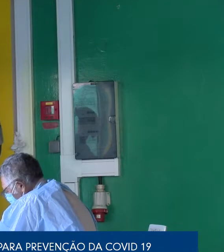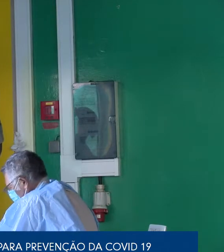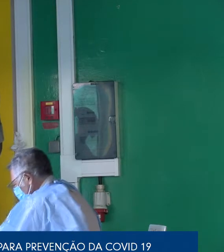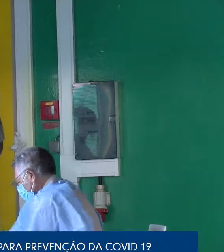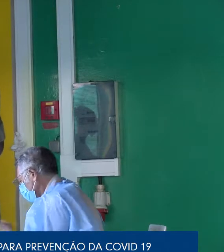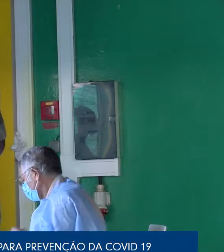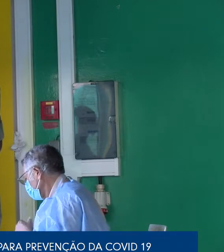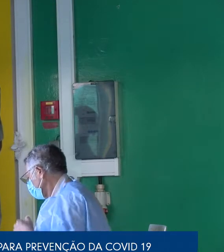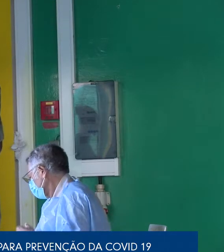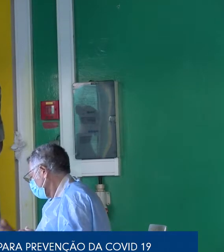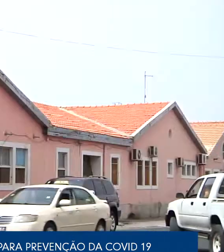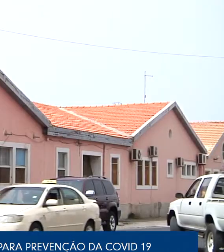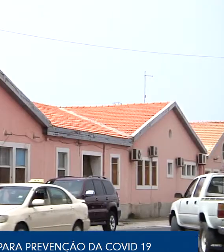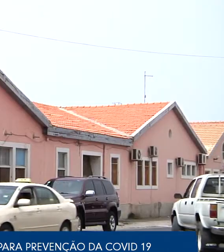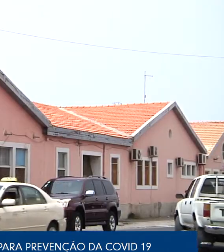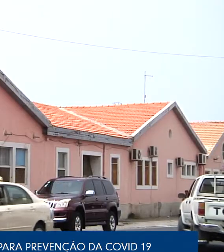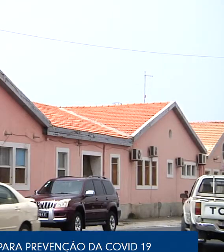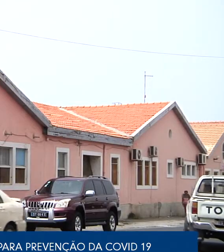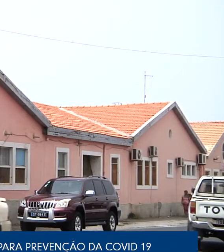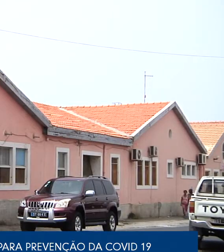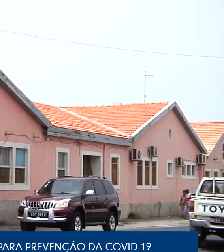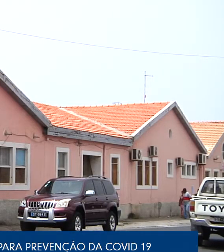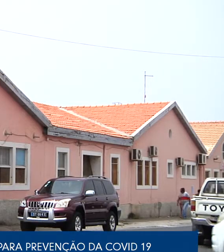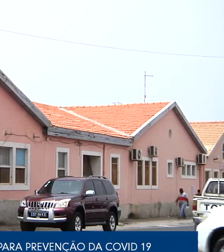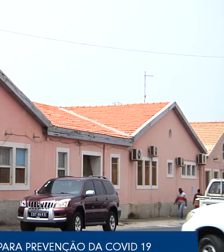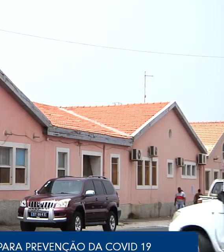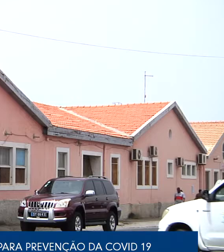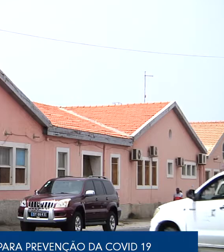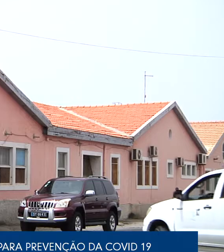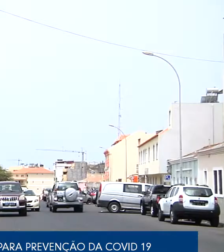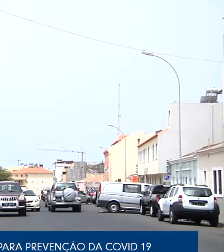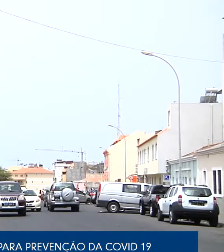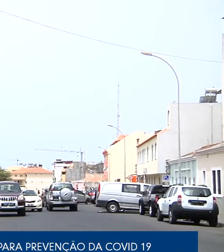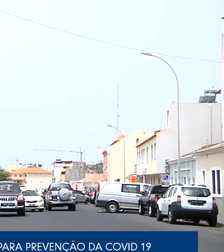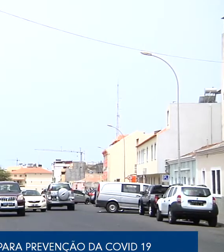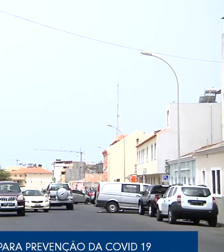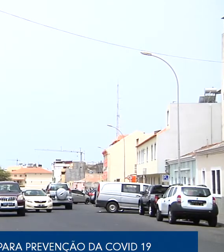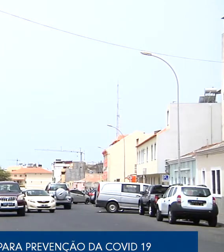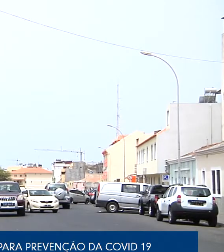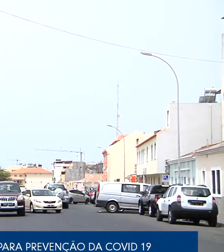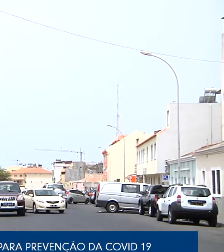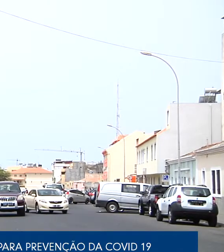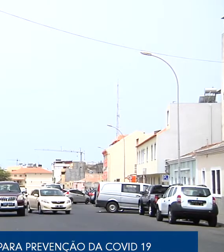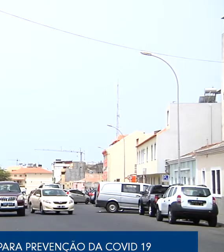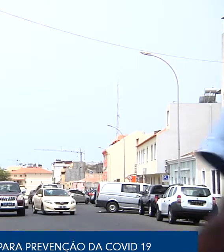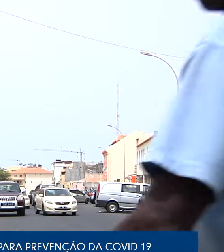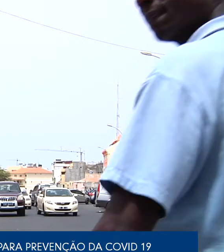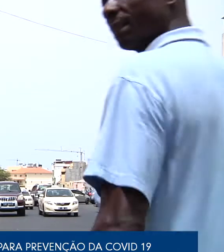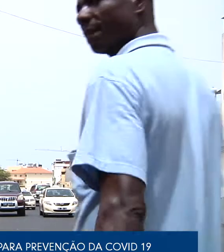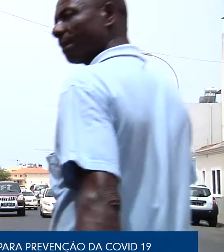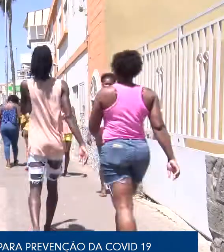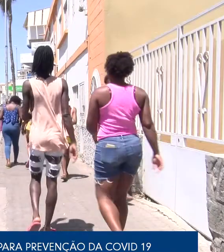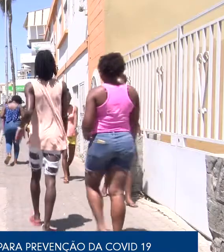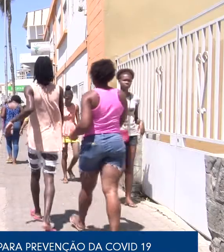agir da melhor forma possível. O Chefe de Estado frisou ainda que se não der rapidamente uma inversão dos números de infectados por Covid-19 na sua mais